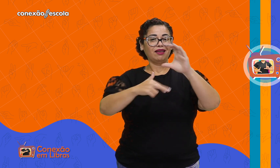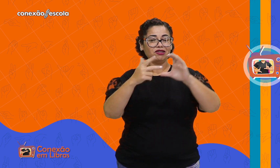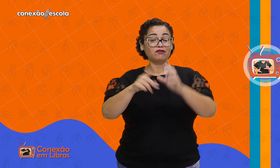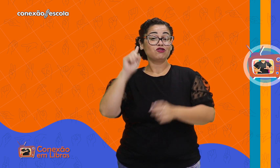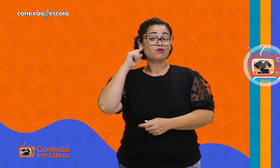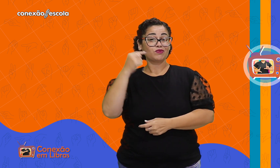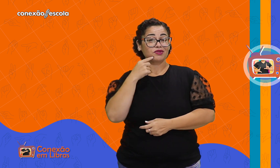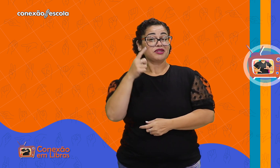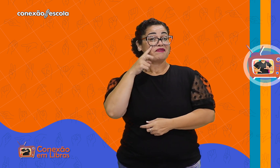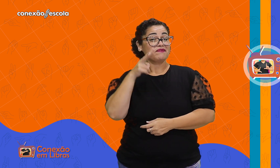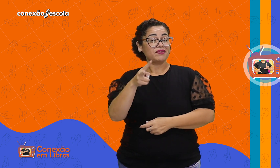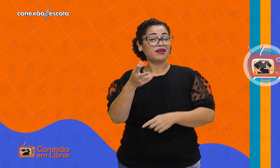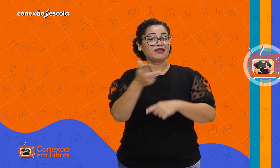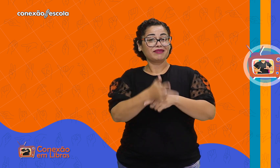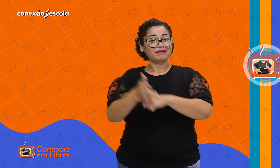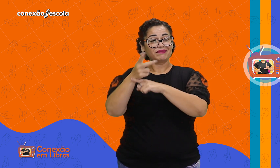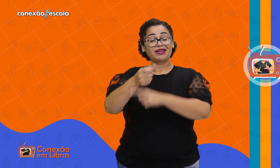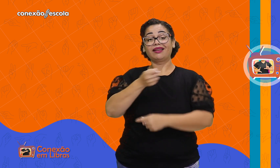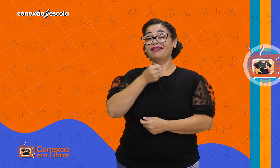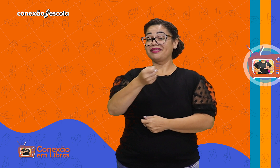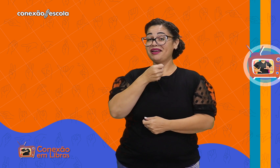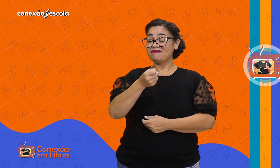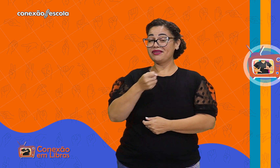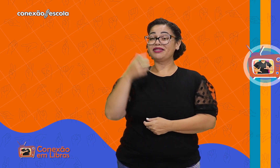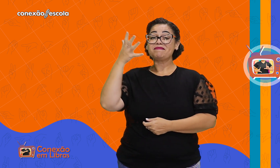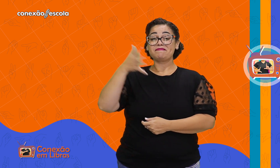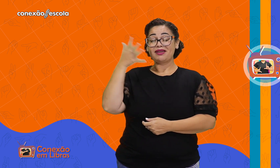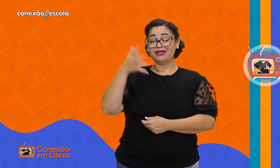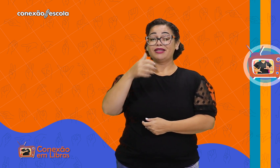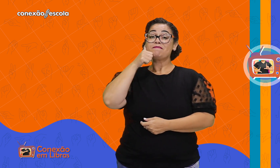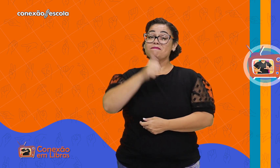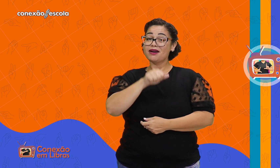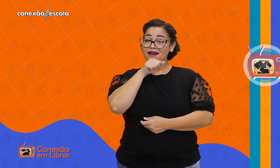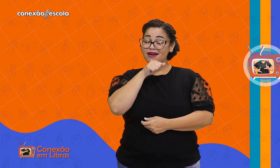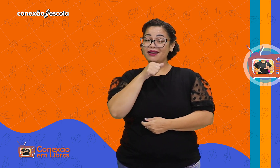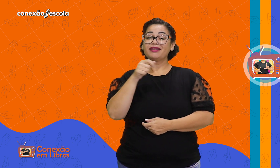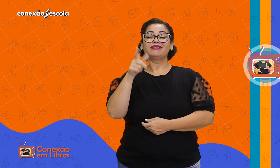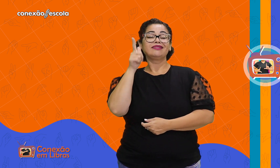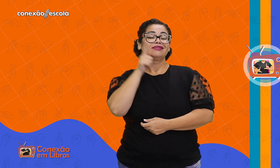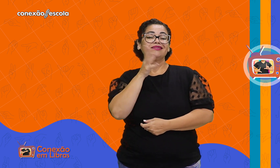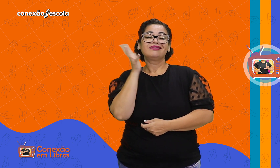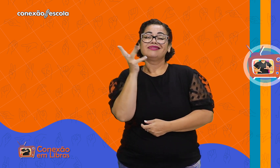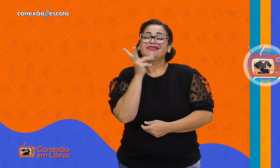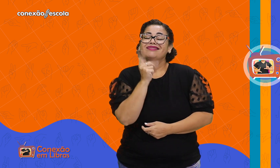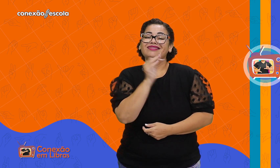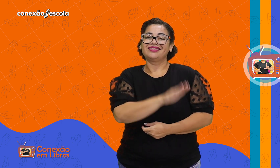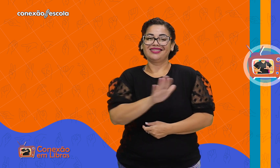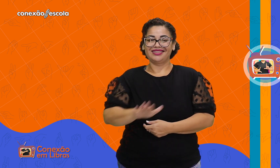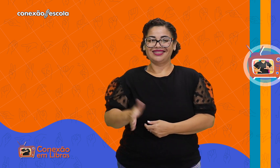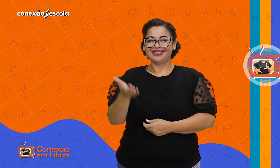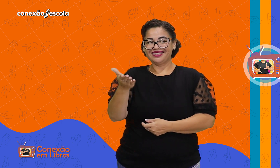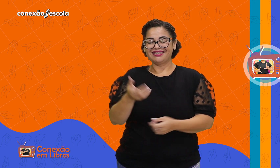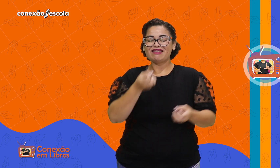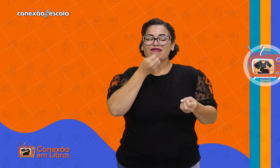neurodivergência e surdez, assistam conosco à entrevista com a palestrante e mãe atípica de uma linda criança.